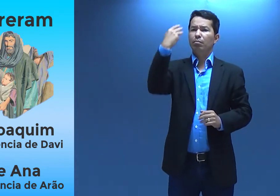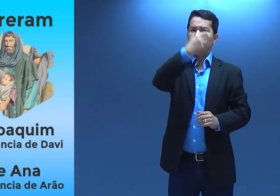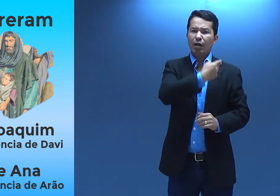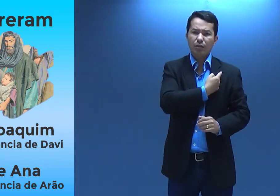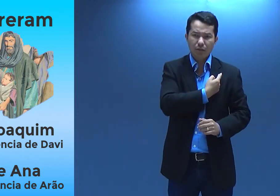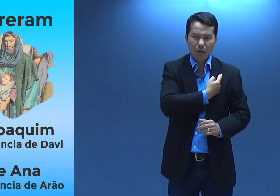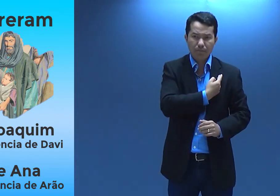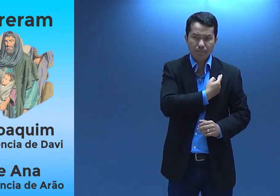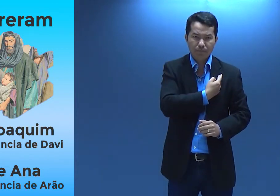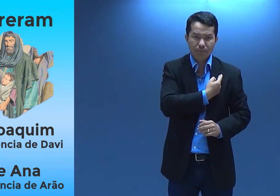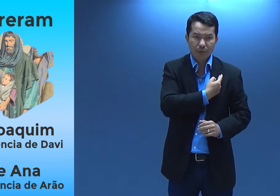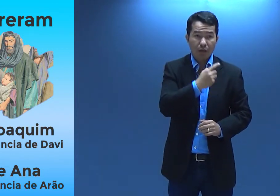Maria.